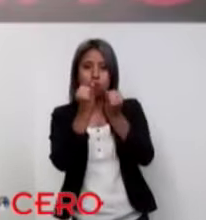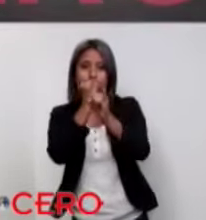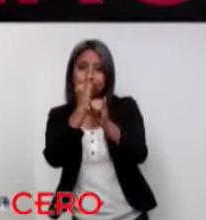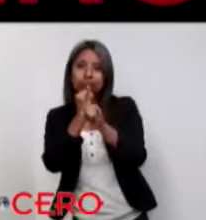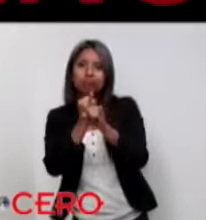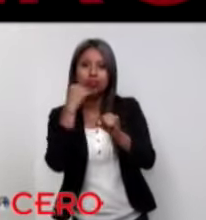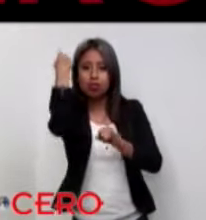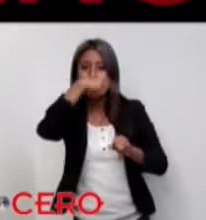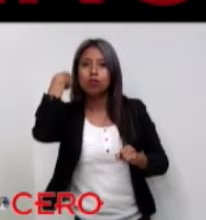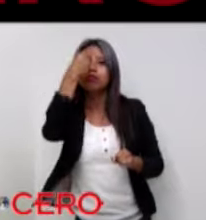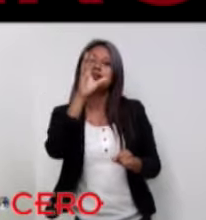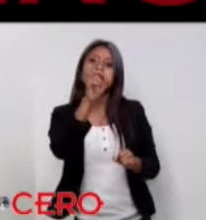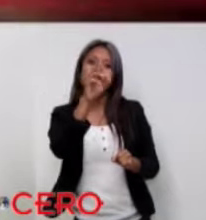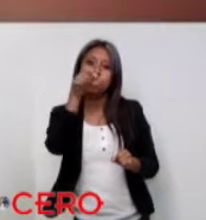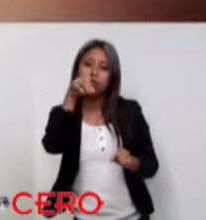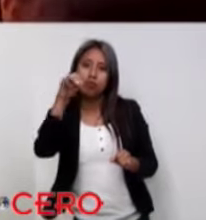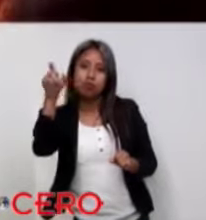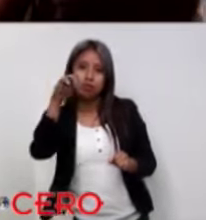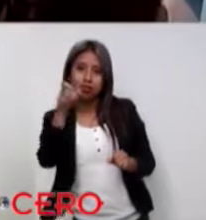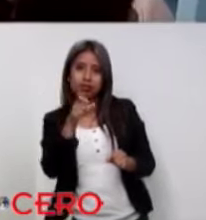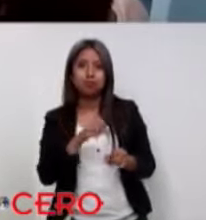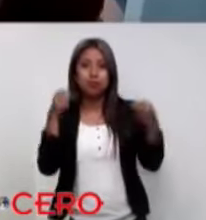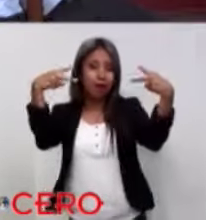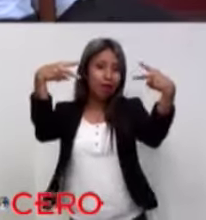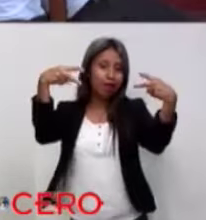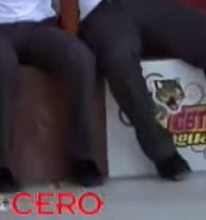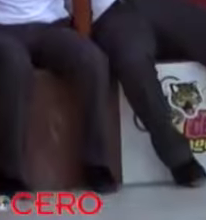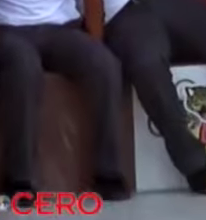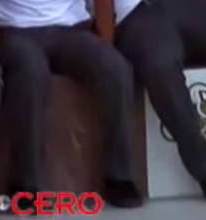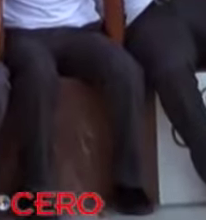y en Horacero.com.mx ¡No te lo pierdas!